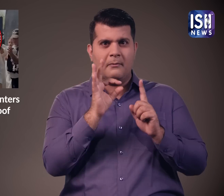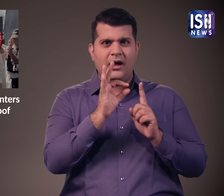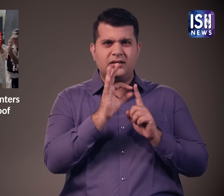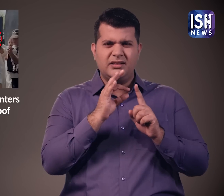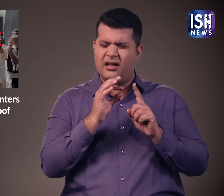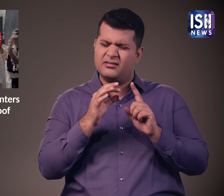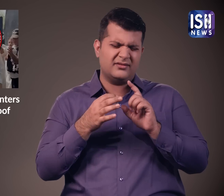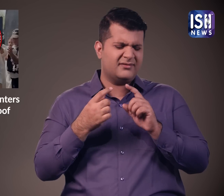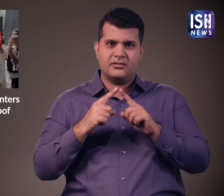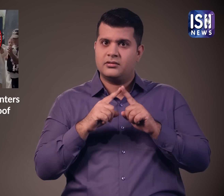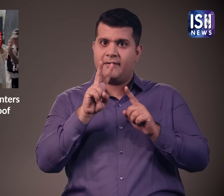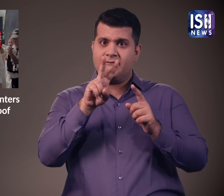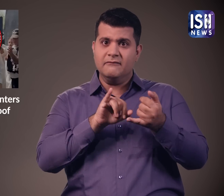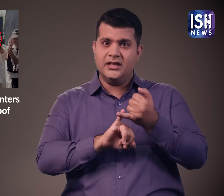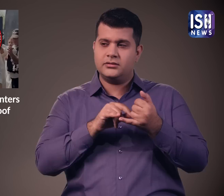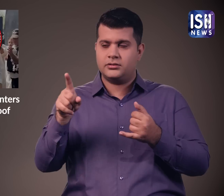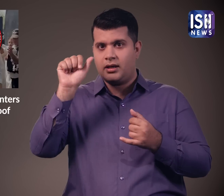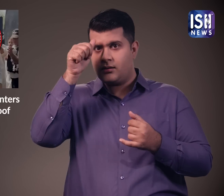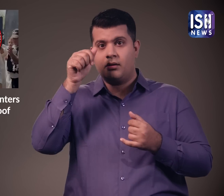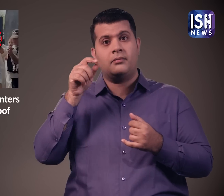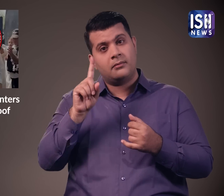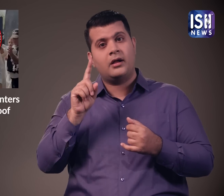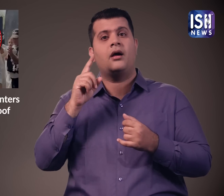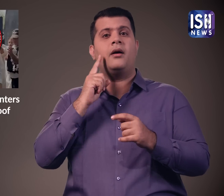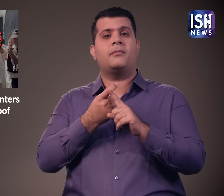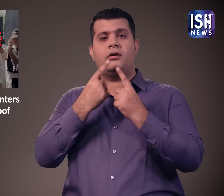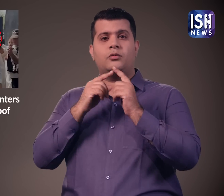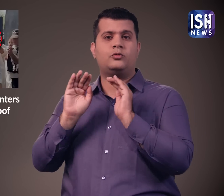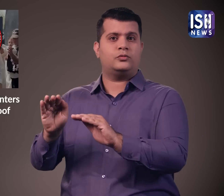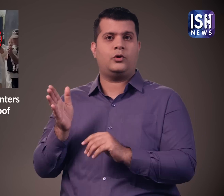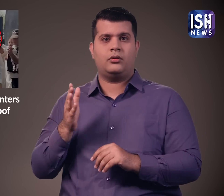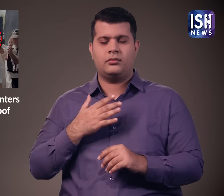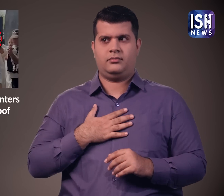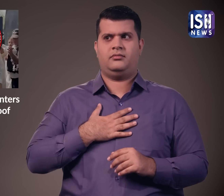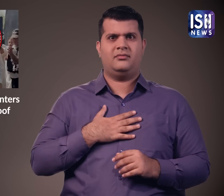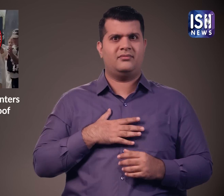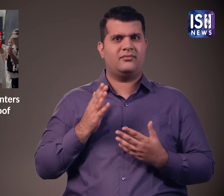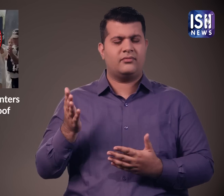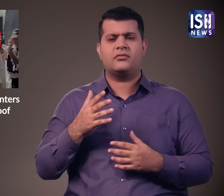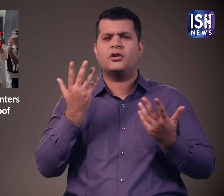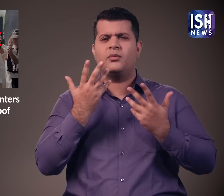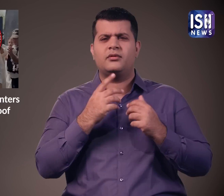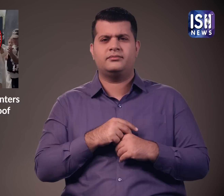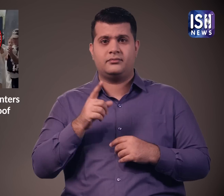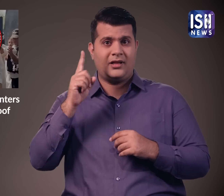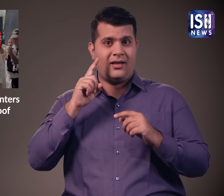पाकिस्तान और भारत के बीच दुश्मनी तो आप सभी जानते हैं लेकिन इम्रान खान बेफिक्र रहते हैं कितनी अजीब बात है